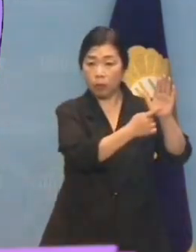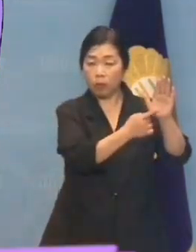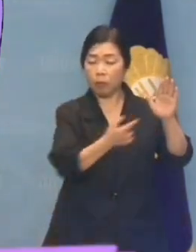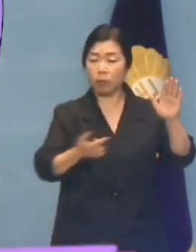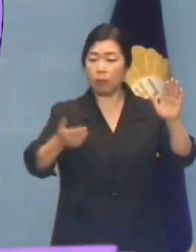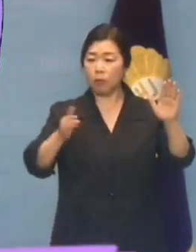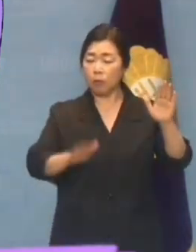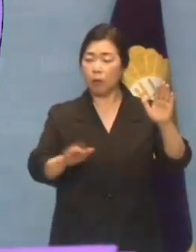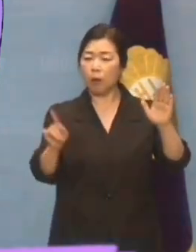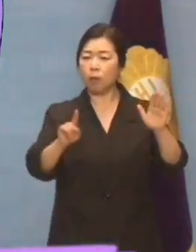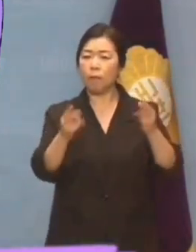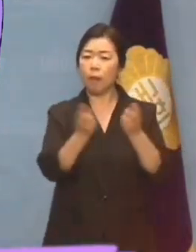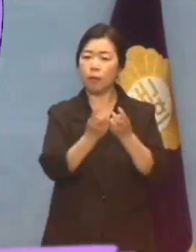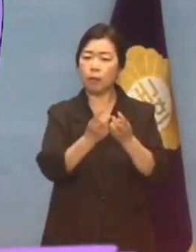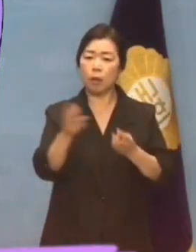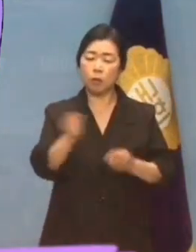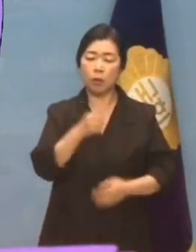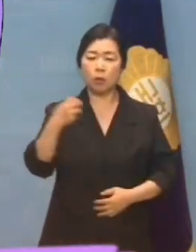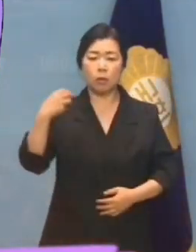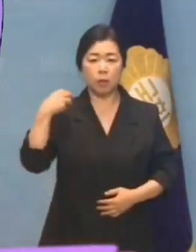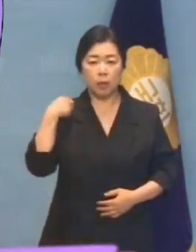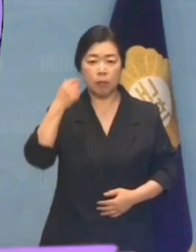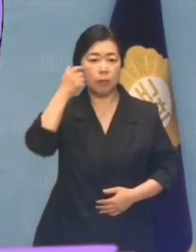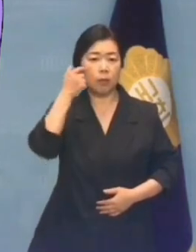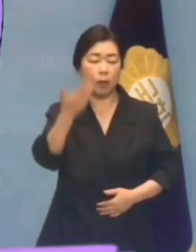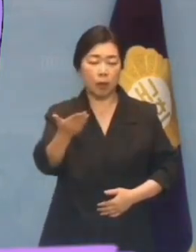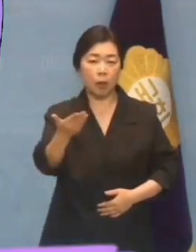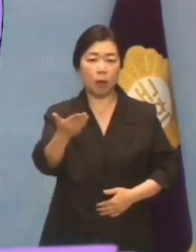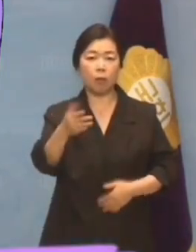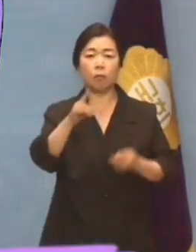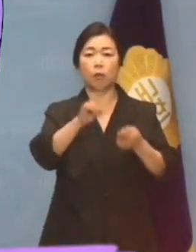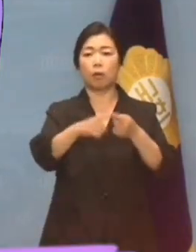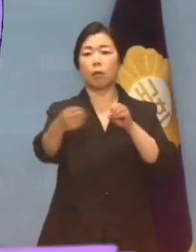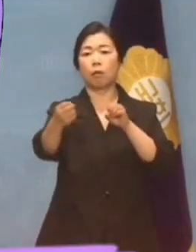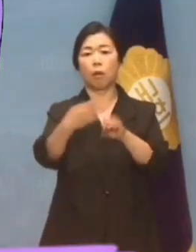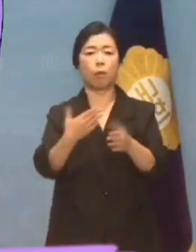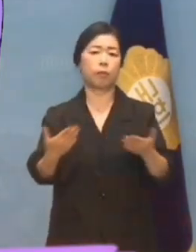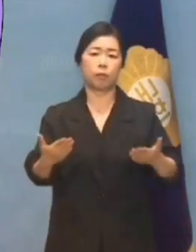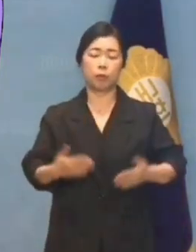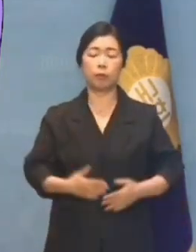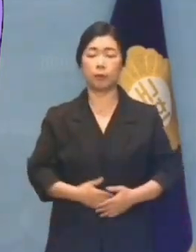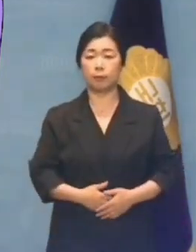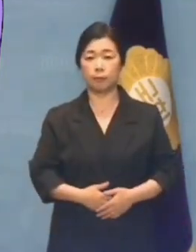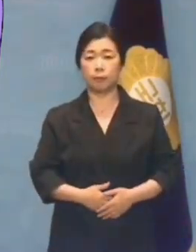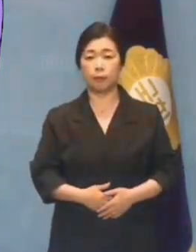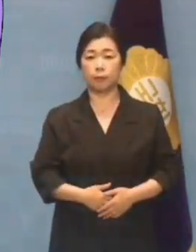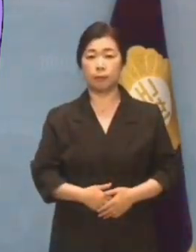하지만 어떤 방식으로 책임지겠다는 질문에는 답하지 않았습니다.